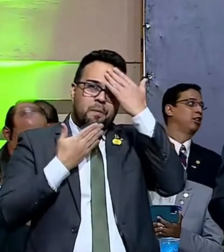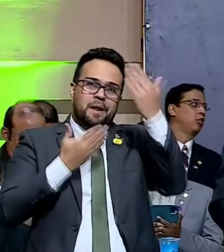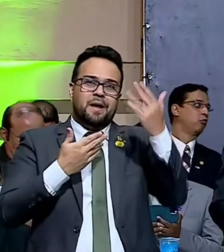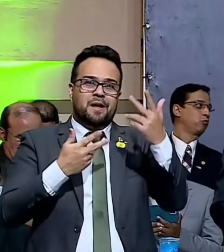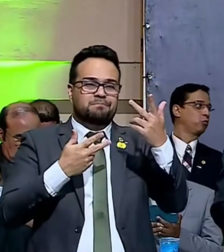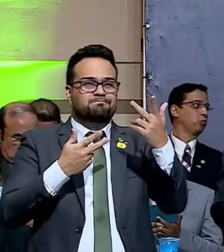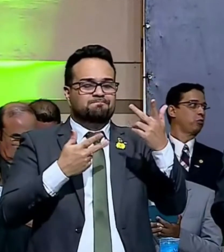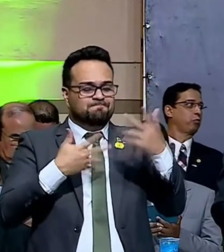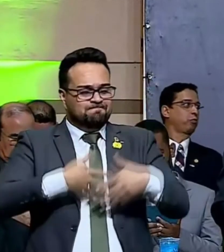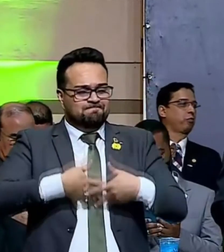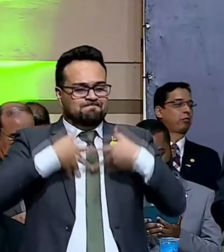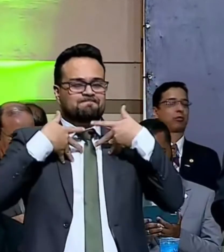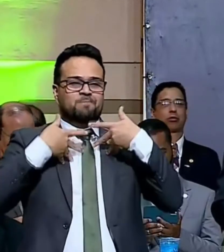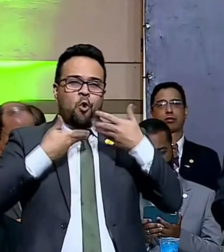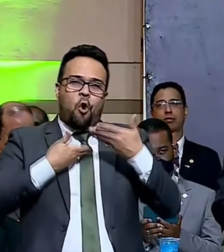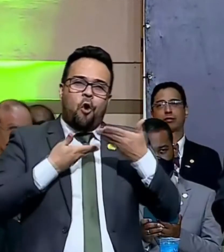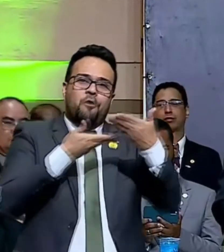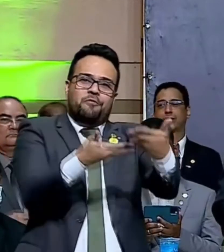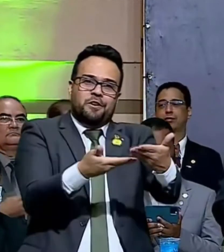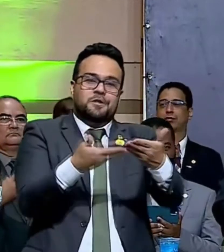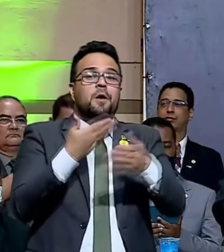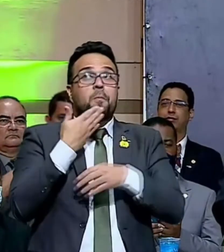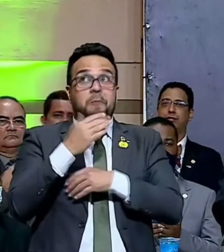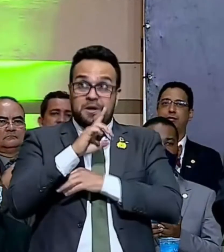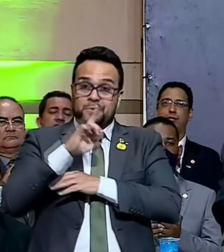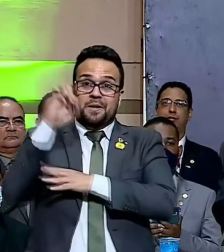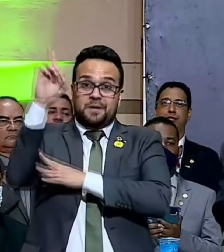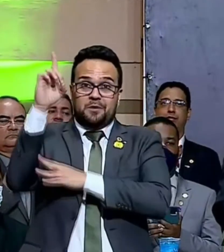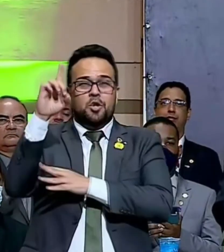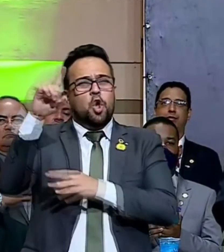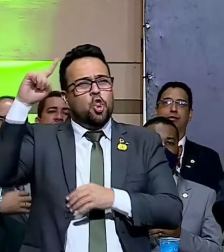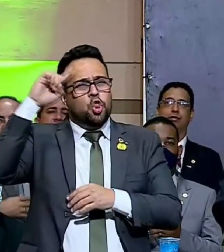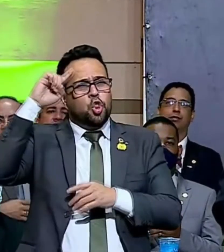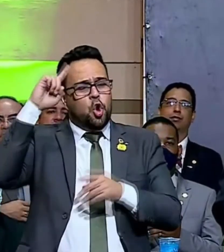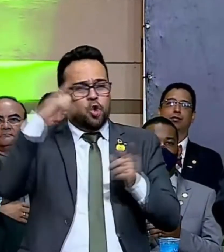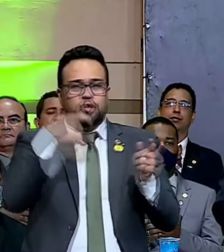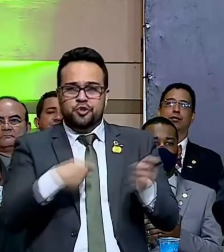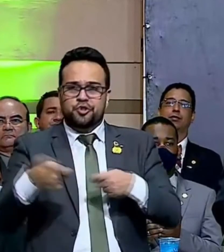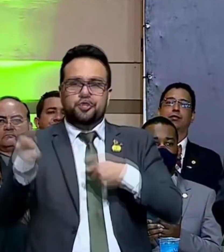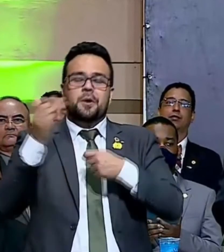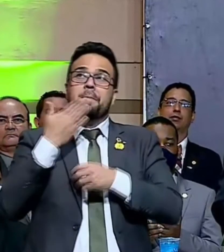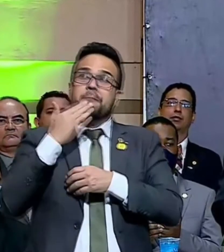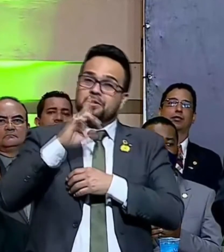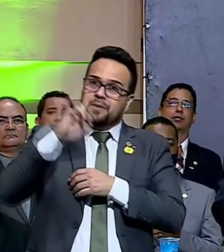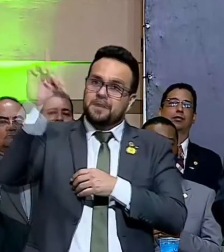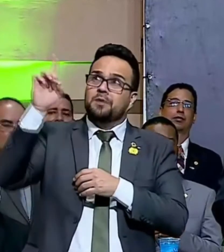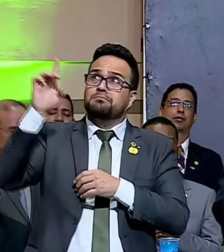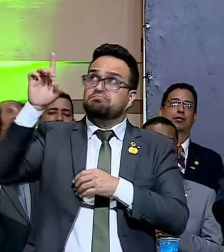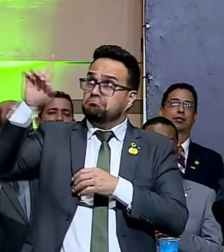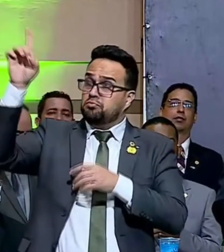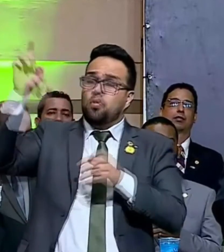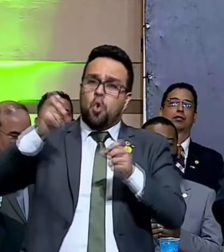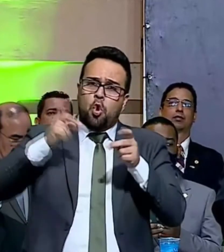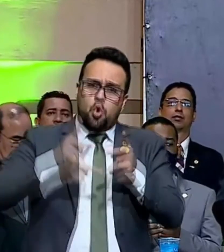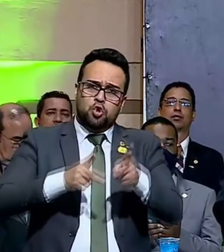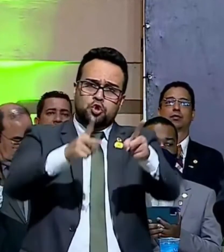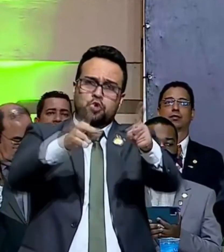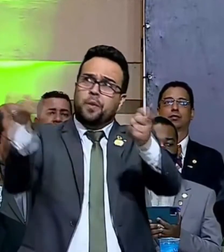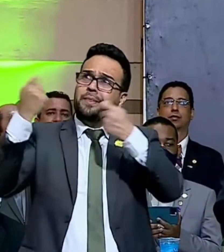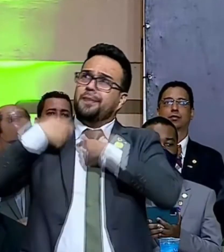por esse honroso convite. E eu peço a Deus, como todos os dias, que Ele continue